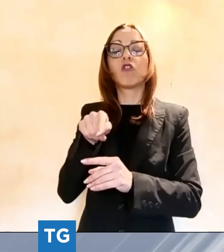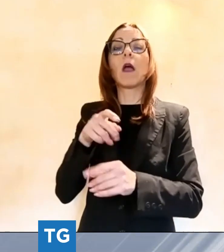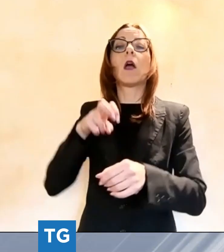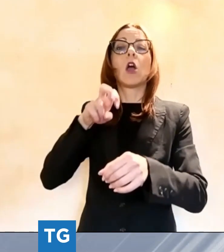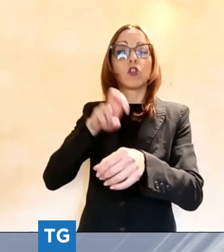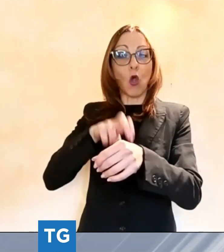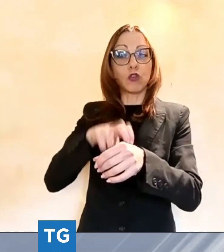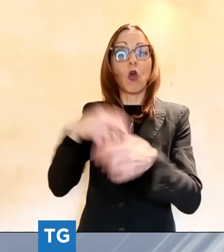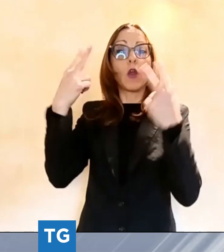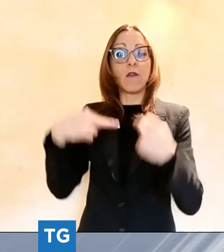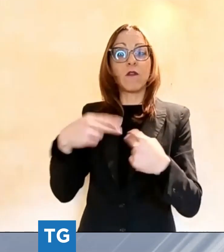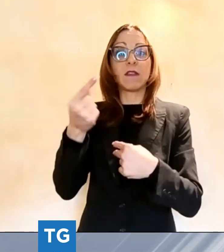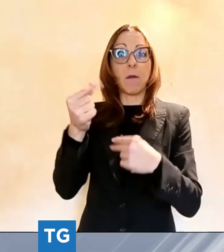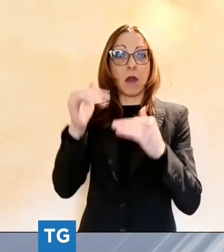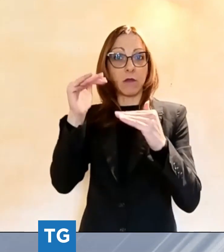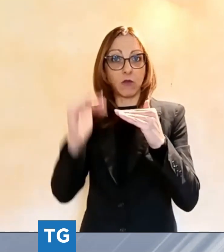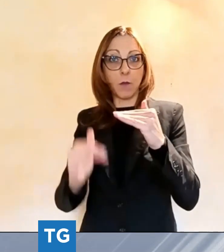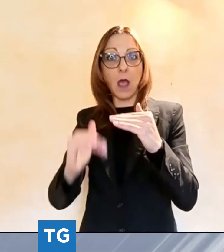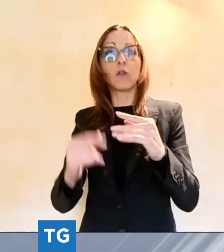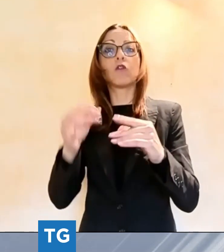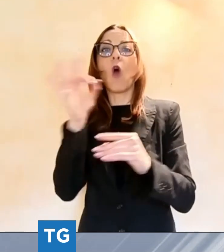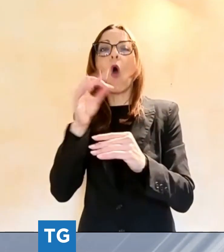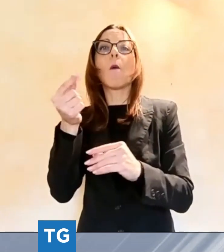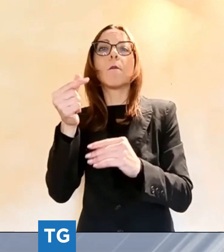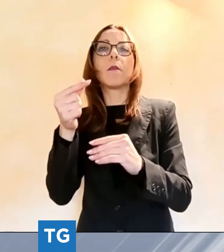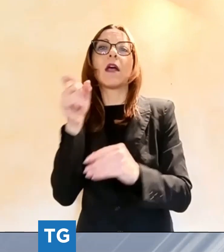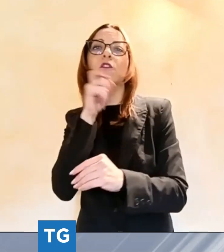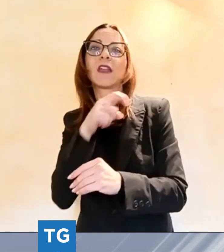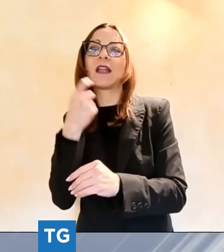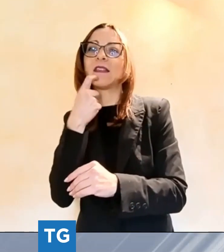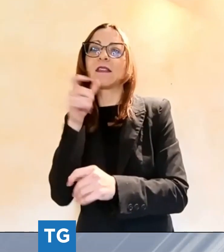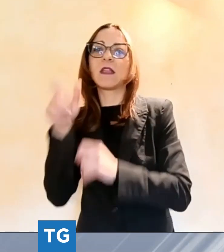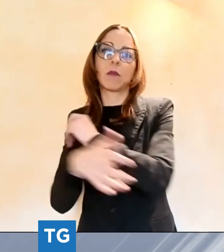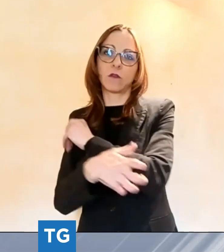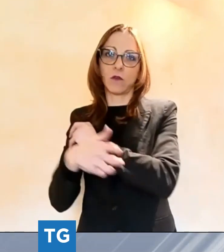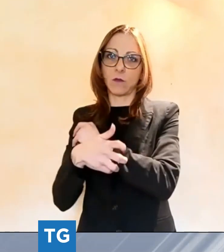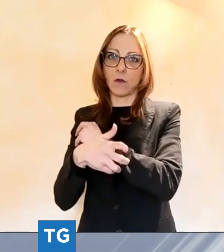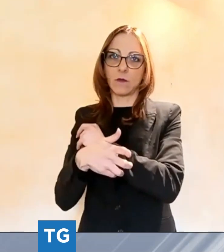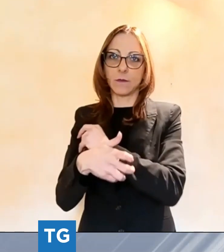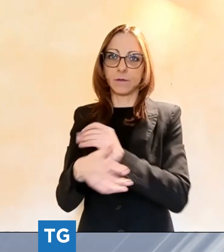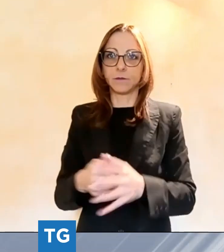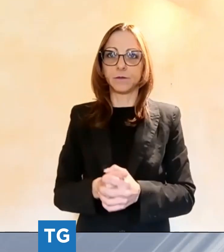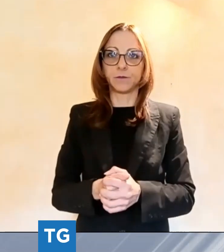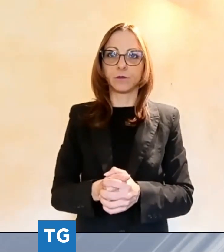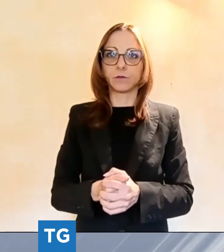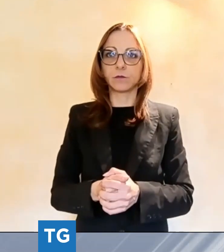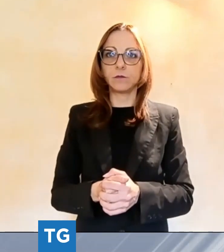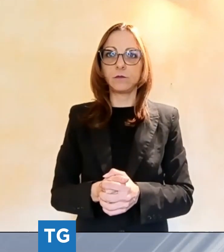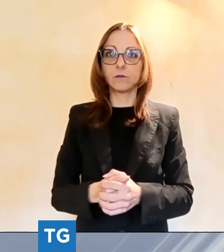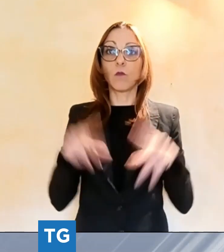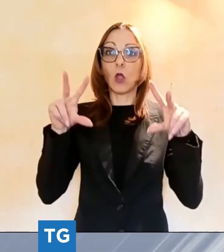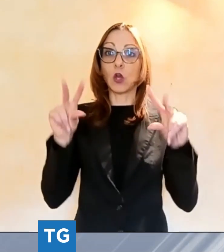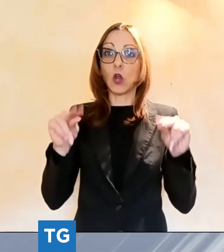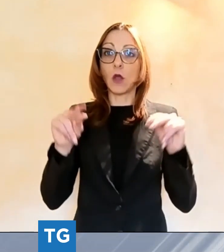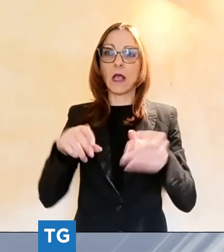prestazioni gratuite a favore delle persone meno abbienti. E adesso la cronaca, multe salate fino a 50